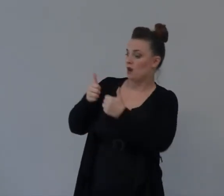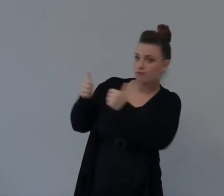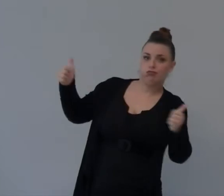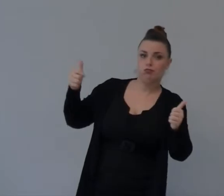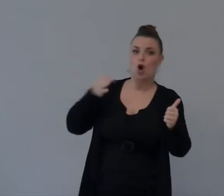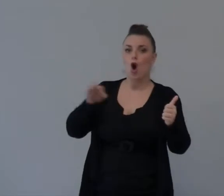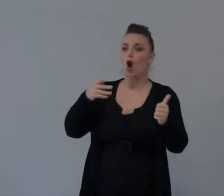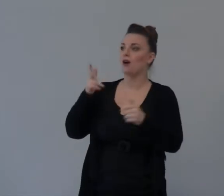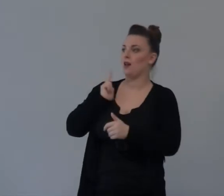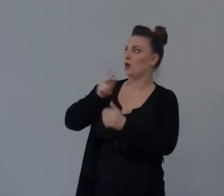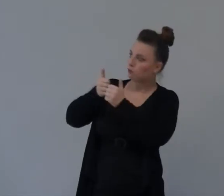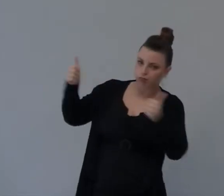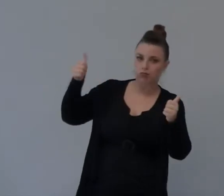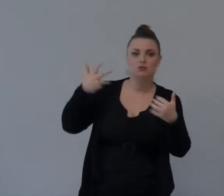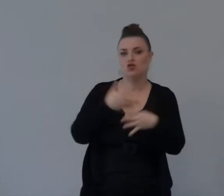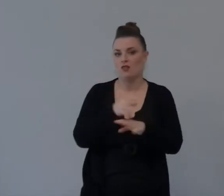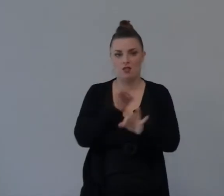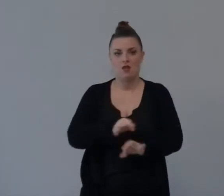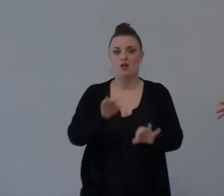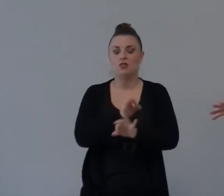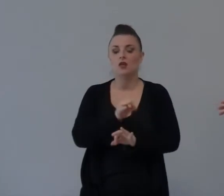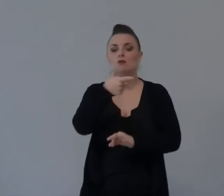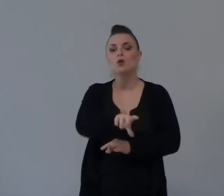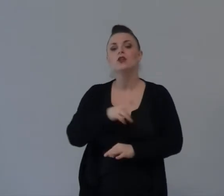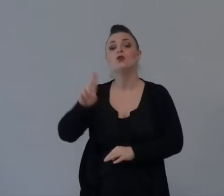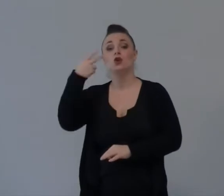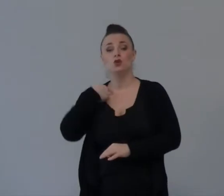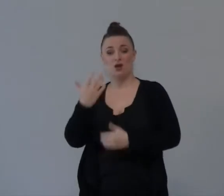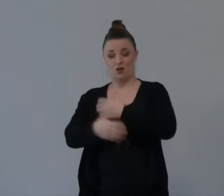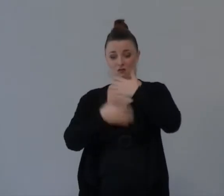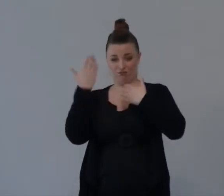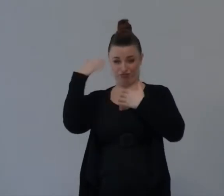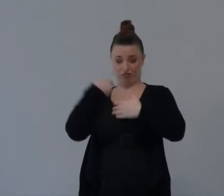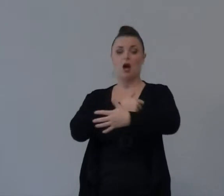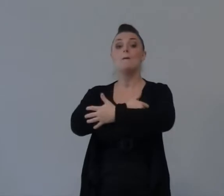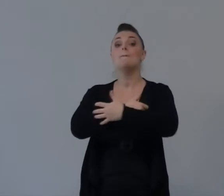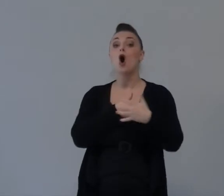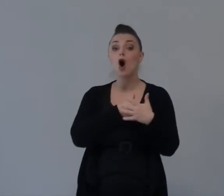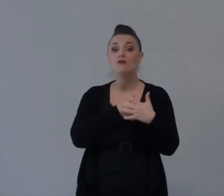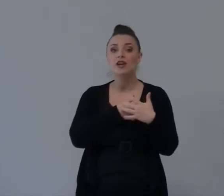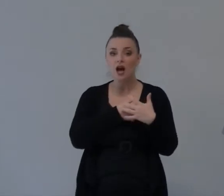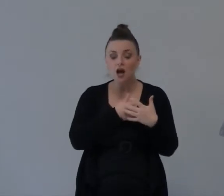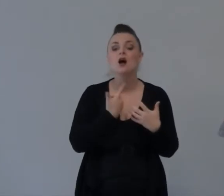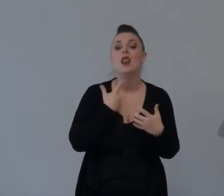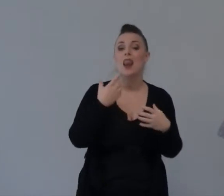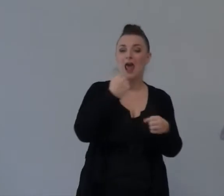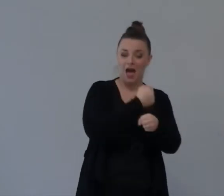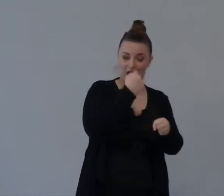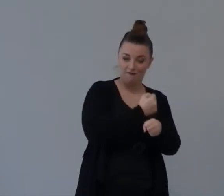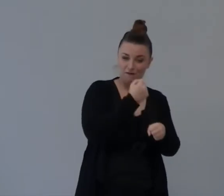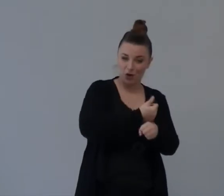Ricordate Ruth Era povera Ma La prima cosa Che ha Fatto Quando è Arrivata A casa Con Tutto In Grano Che Cosa Ha Fatto La